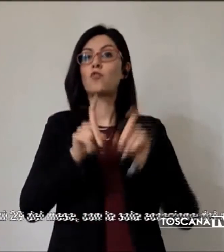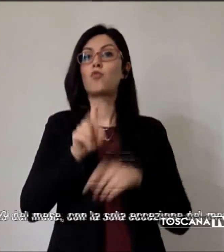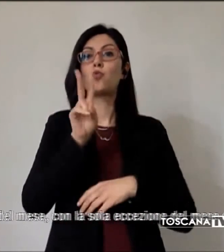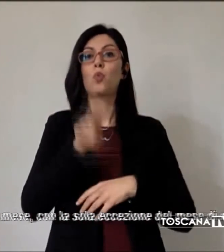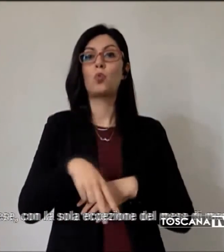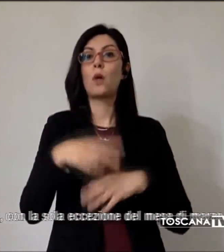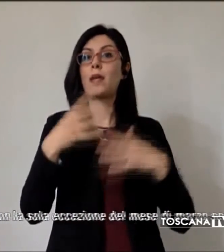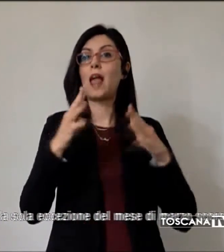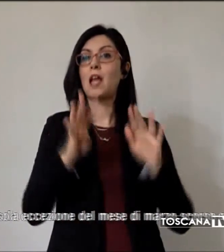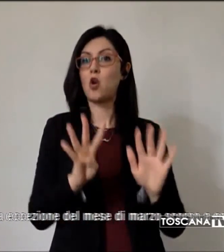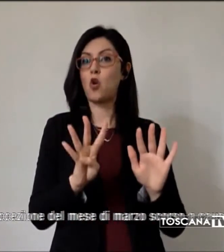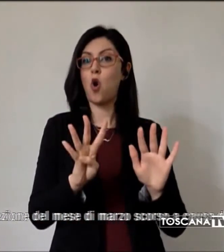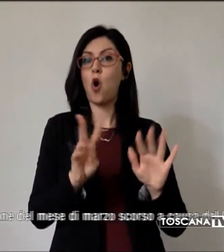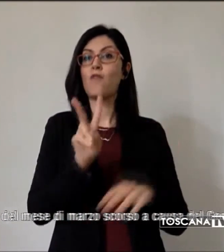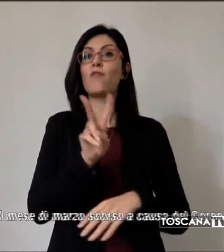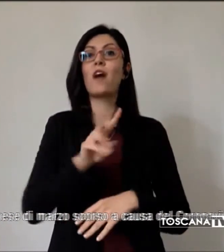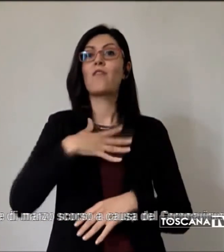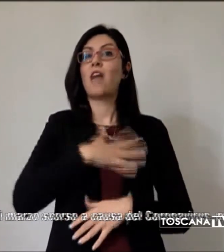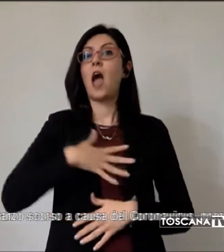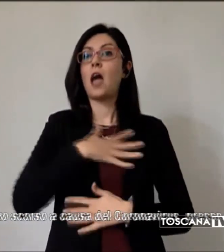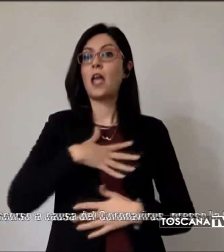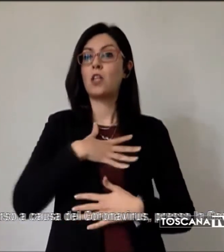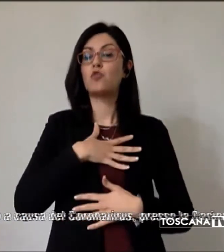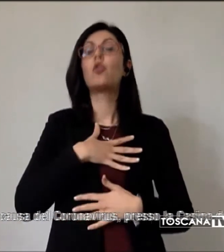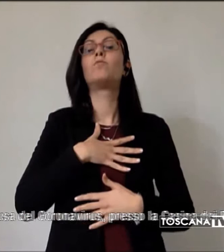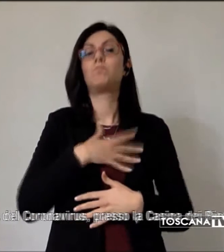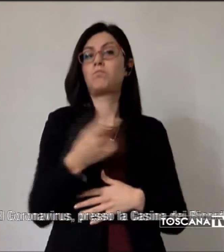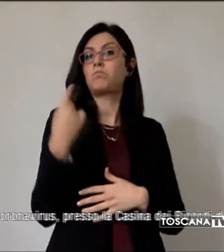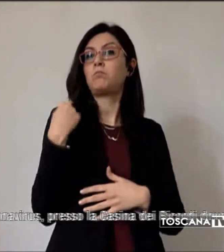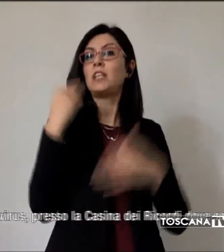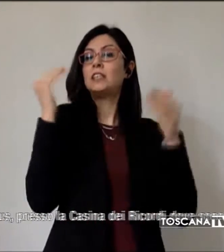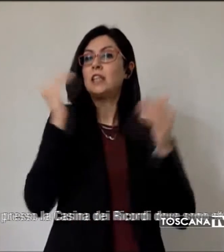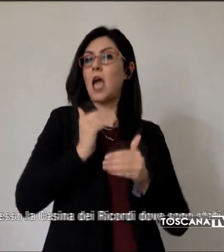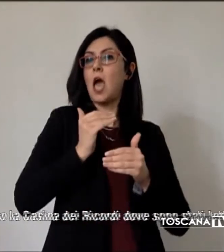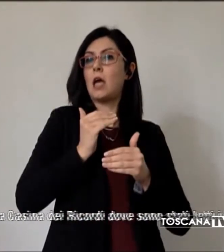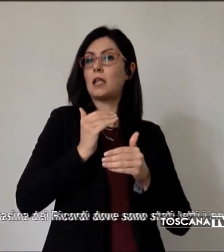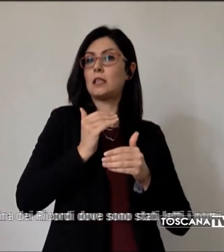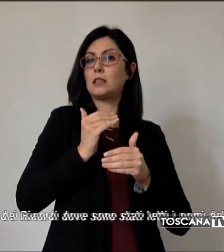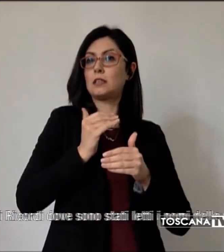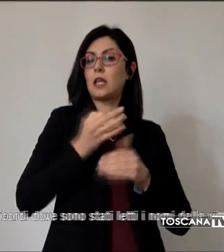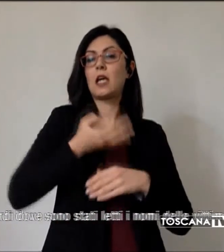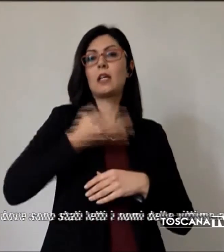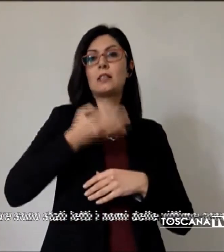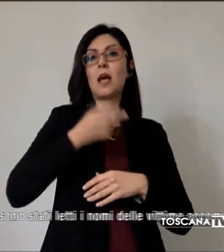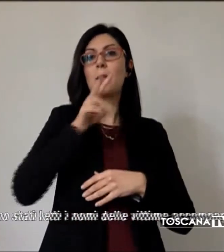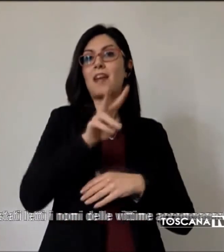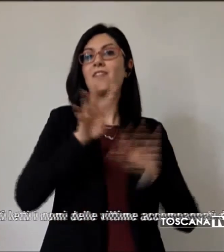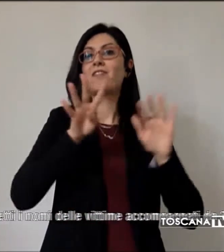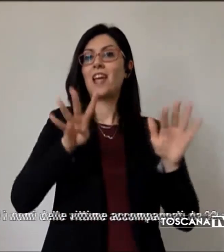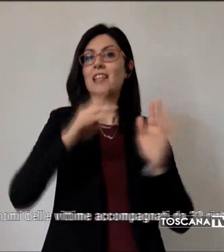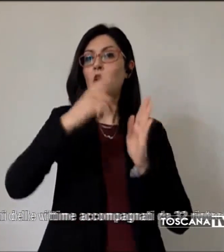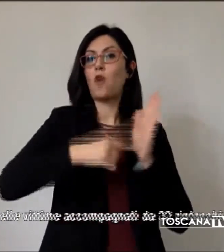Reggio sono stati ieri sera, come di consueto, ogni 29 del mese, con la sola